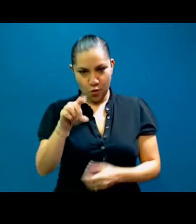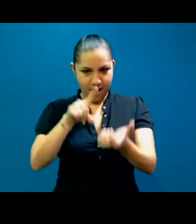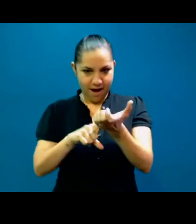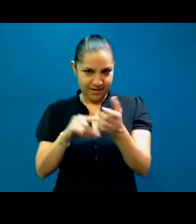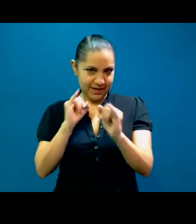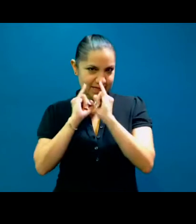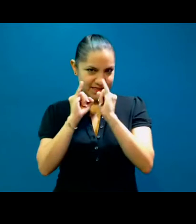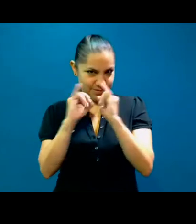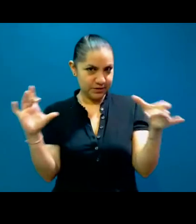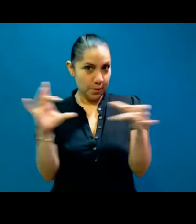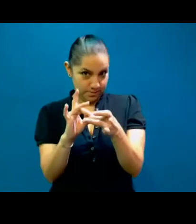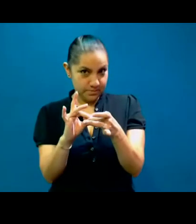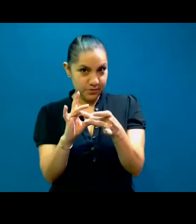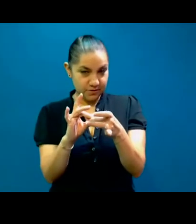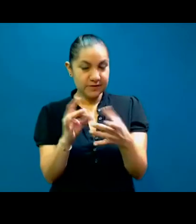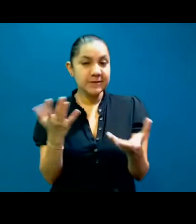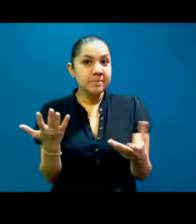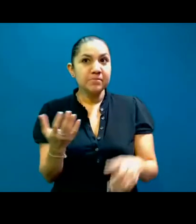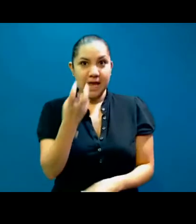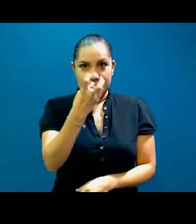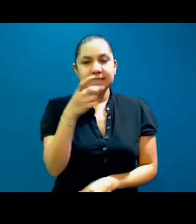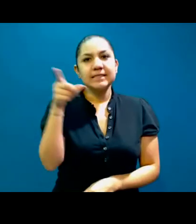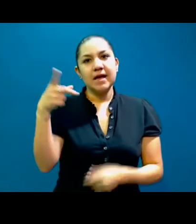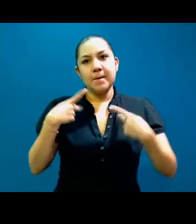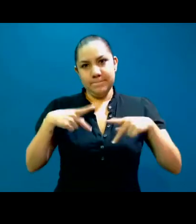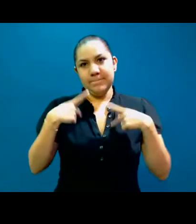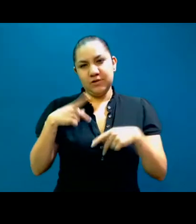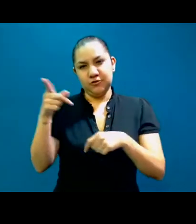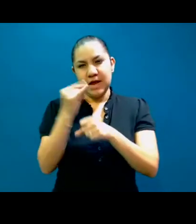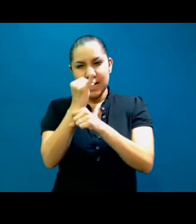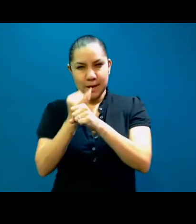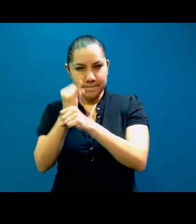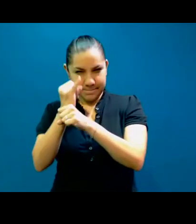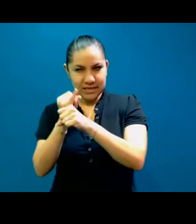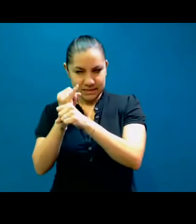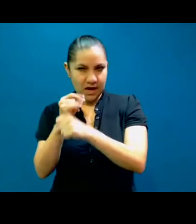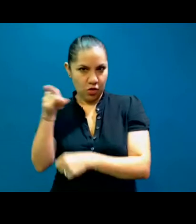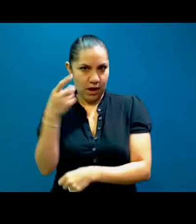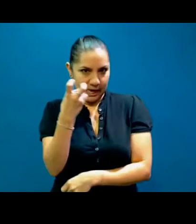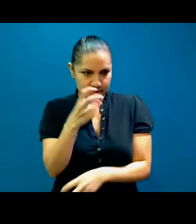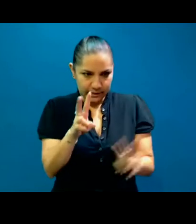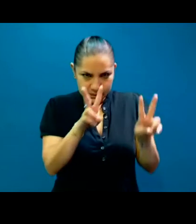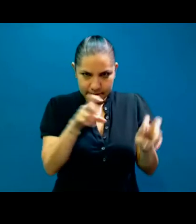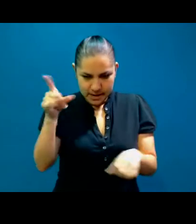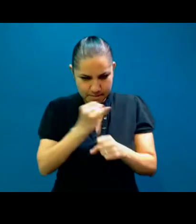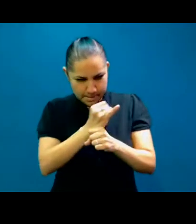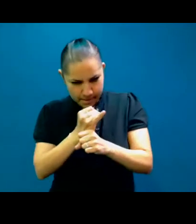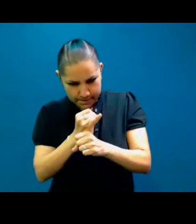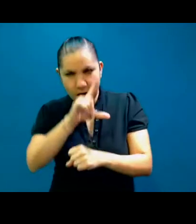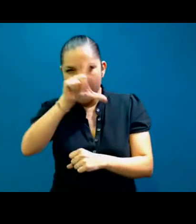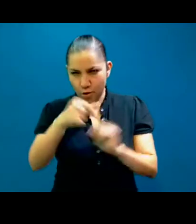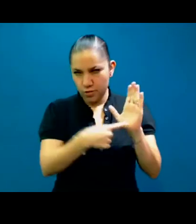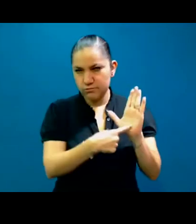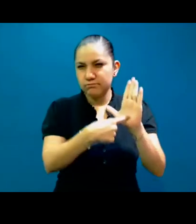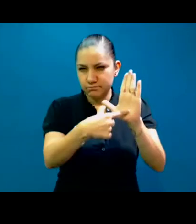Y vamos a platicar con una investigadora que hizo justo una investigación de ese tema, que bueno, o los resultados no eran así